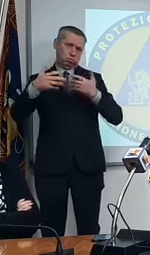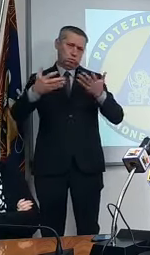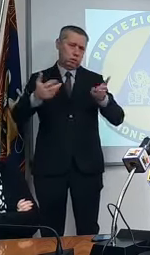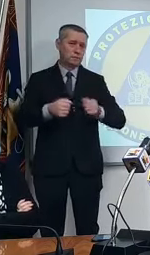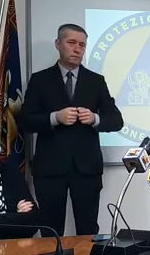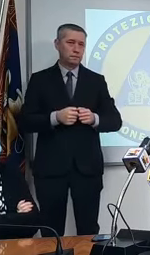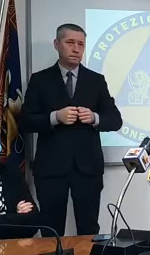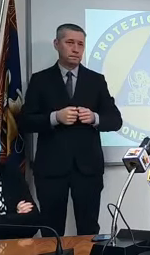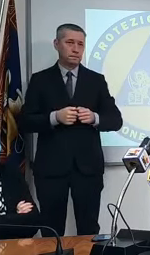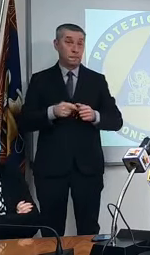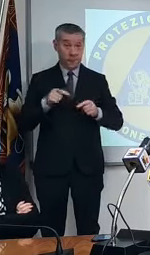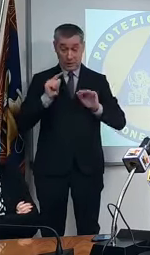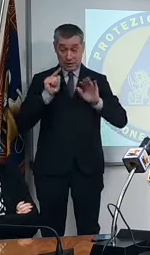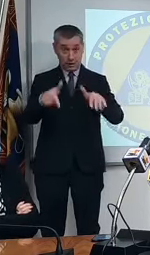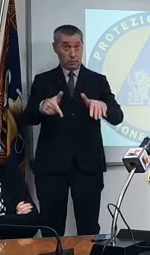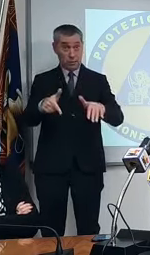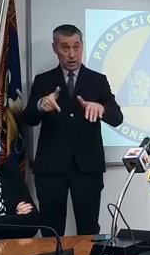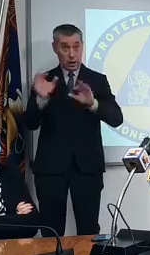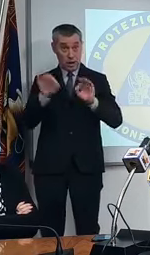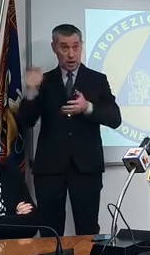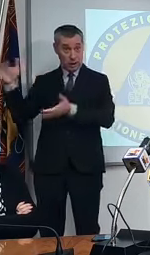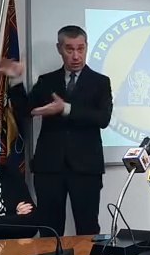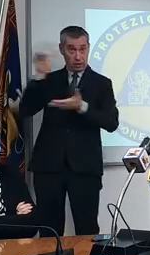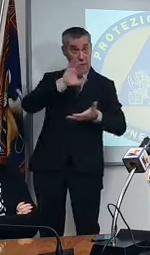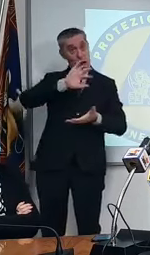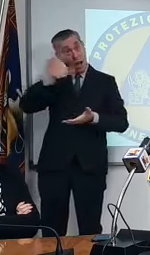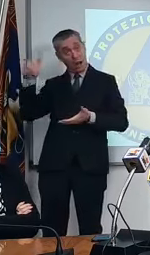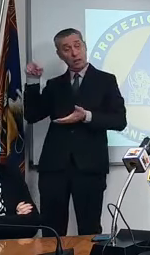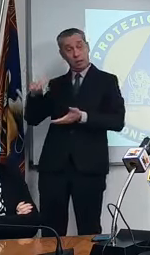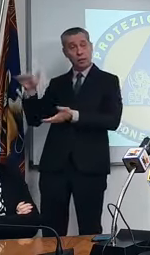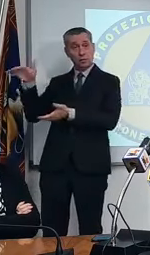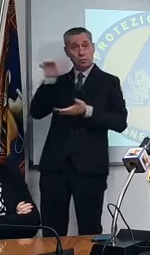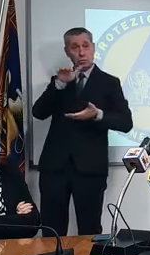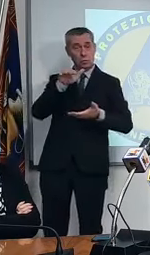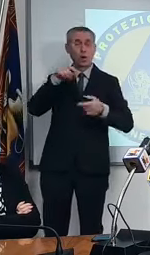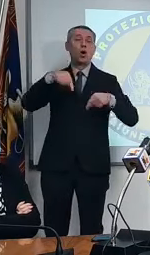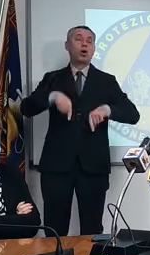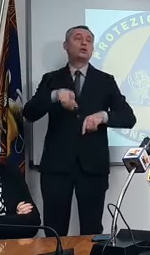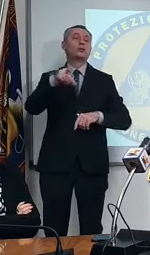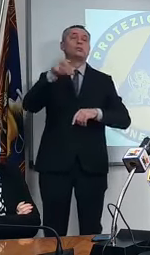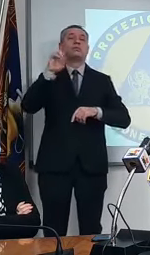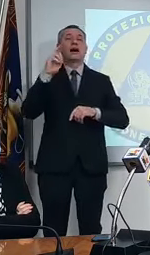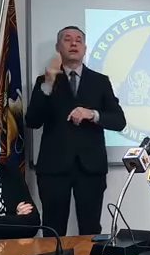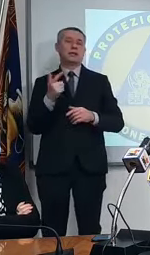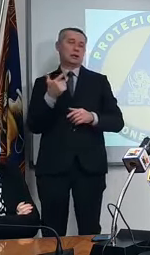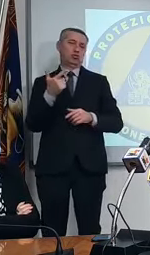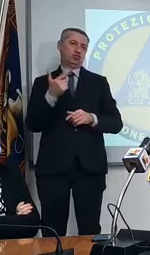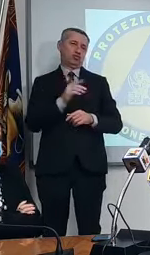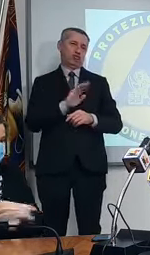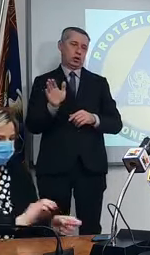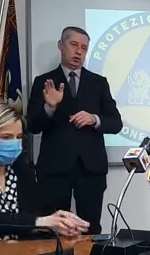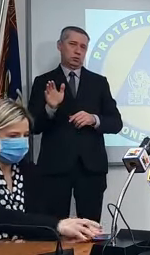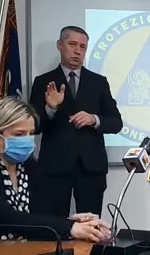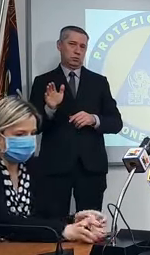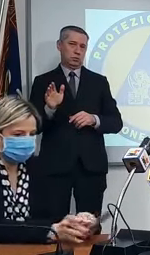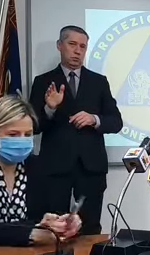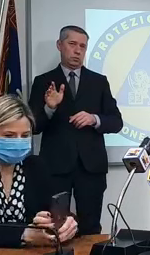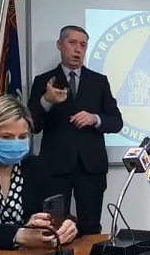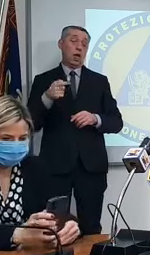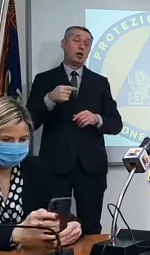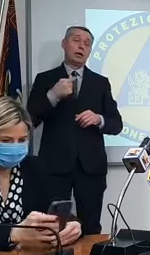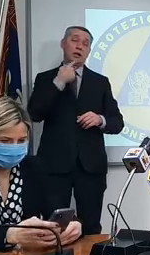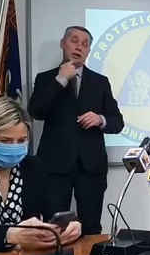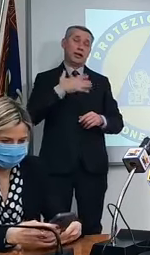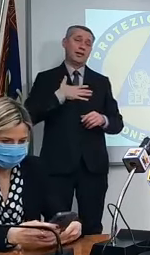E arriveranno in settimana ovviamente altre forniture. Oggi avete capito che Pfizer non ne abbiamo. Quindi anche qui un'ulteriore frenata per gli over